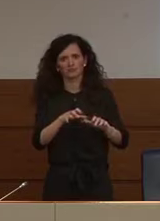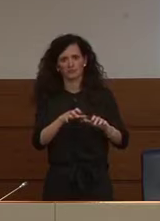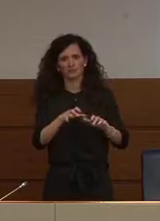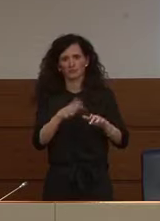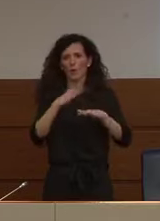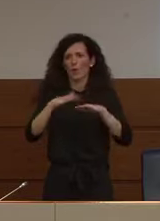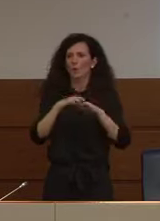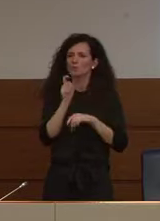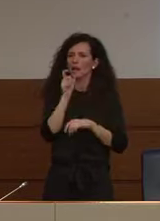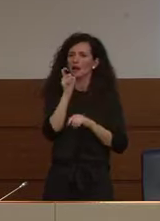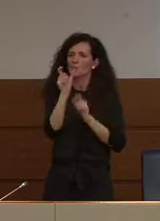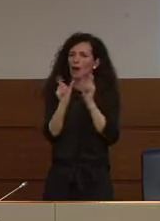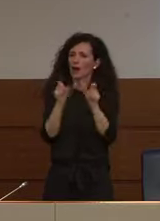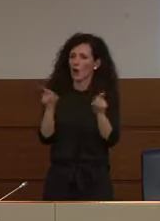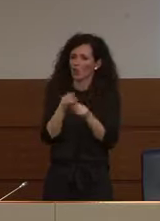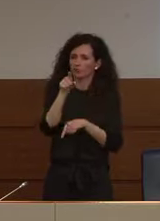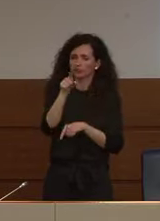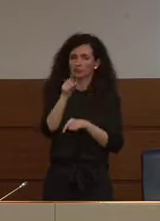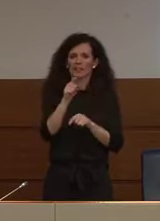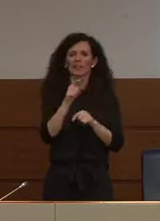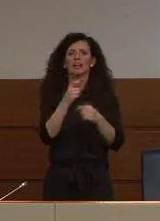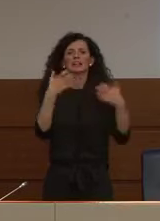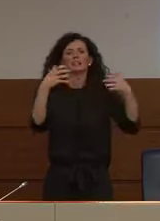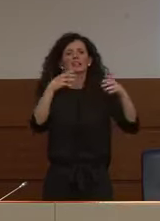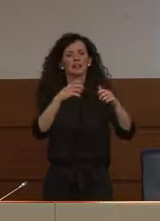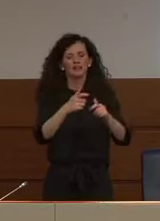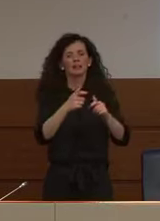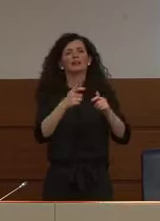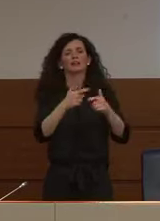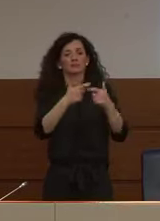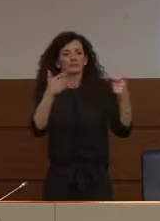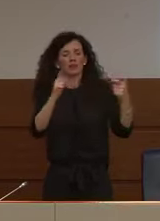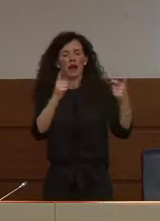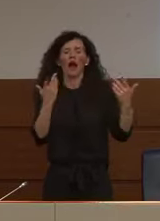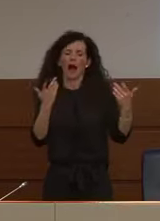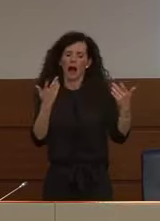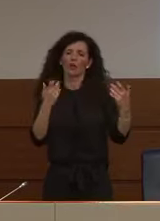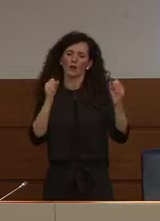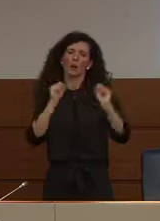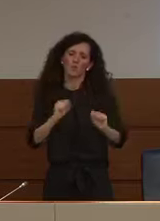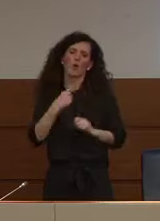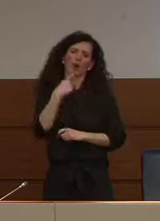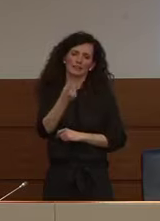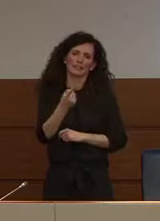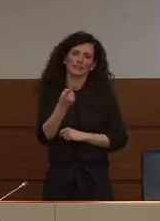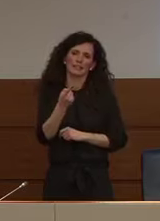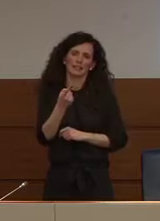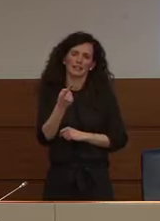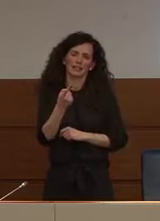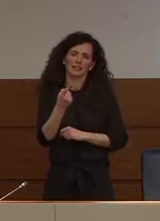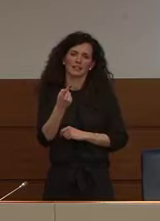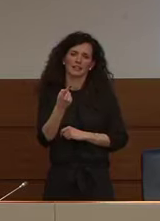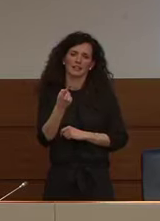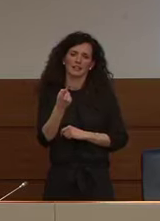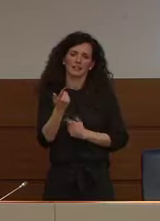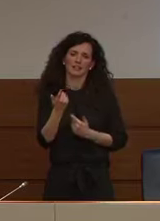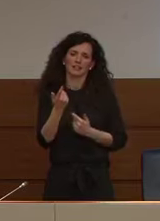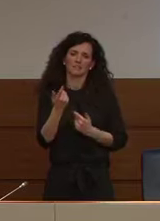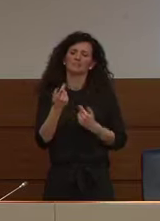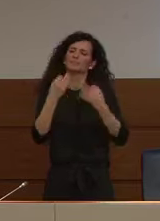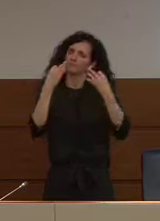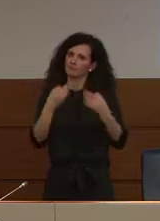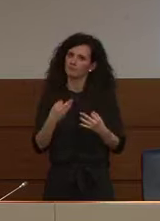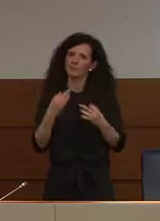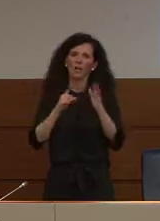parole e allora saremo anche più confidenti nel poter dire abbiamo raggiunto un